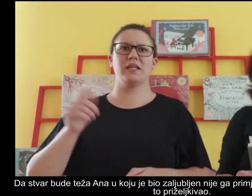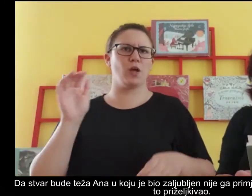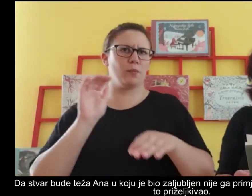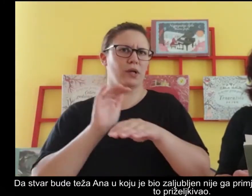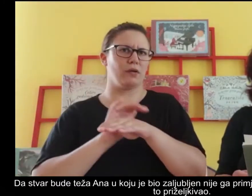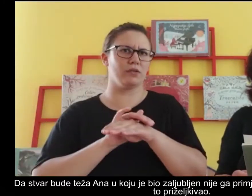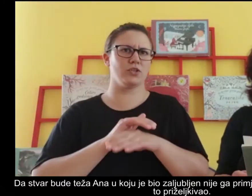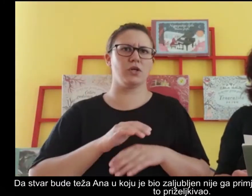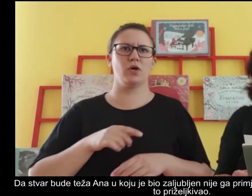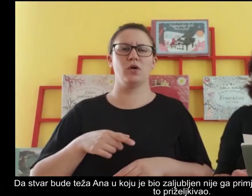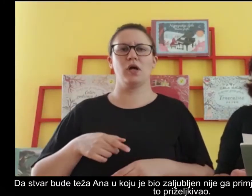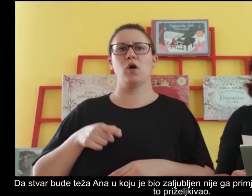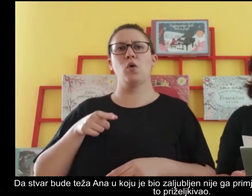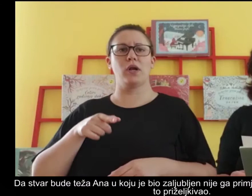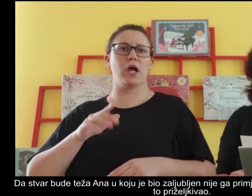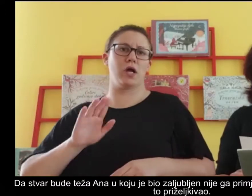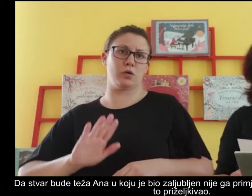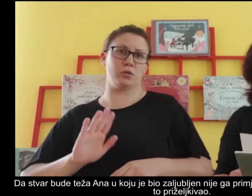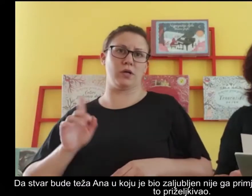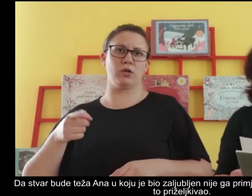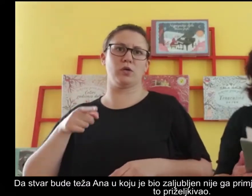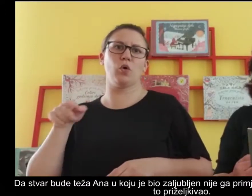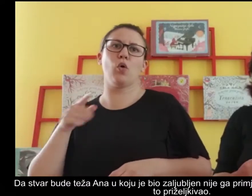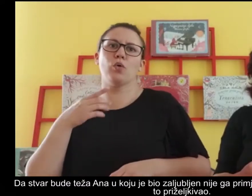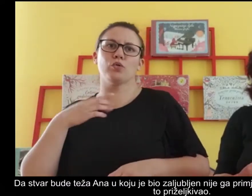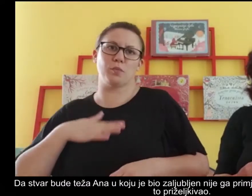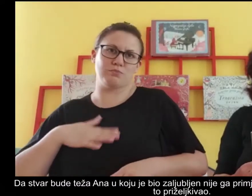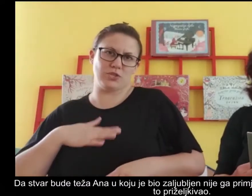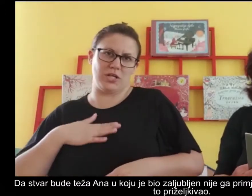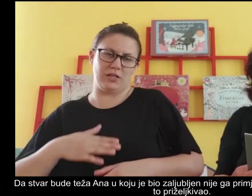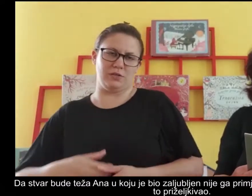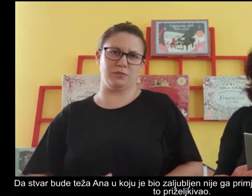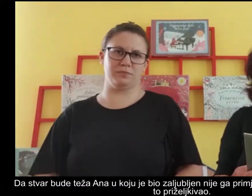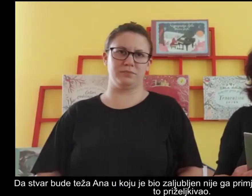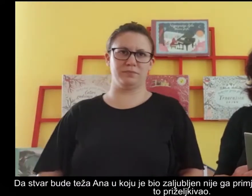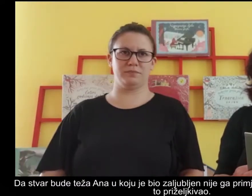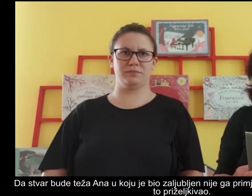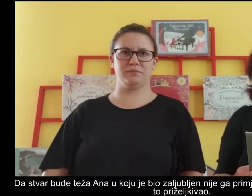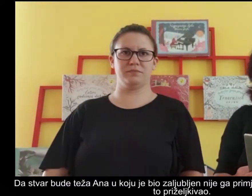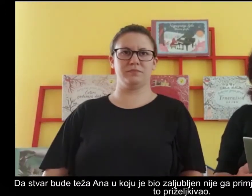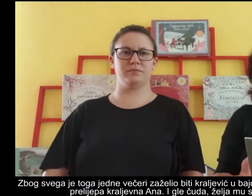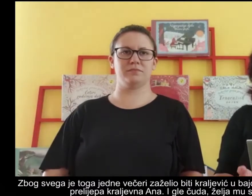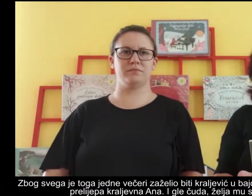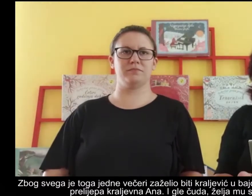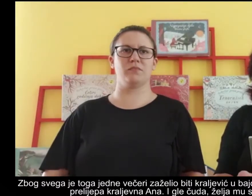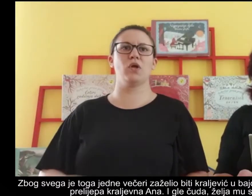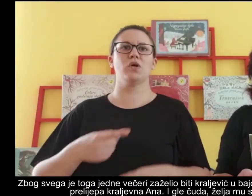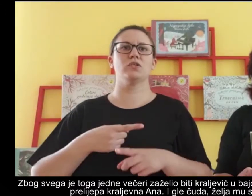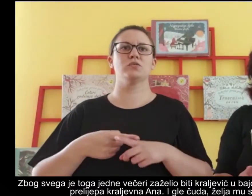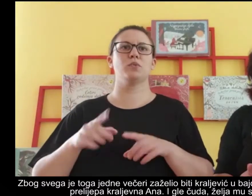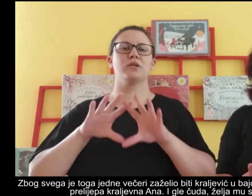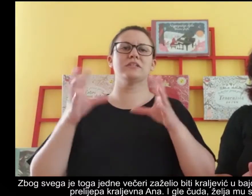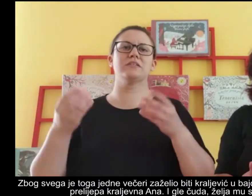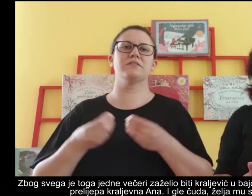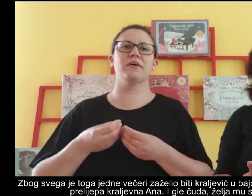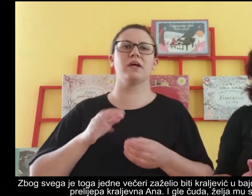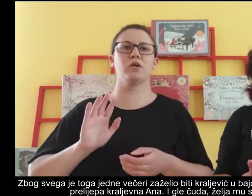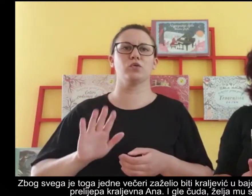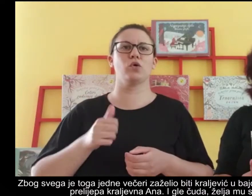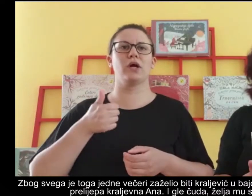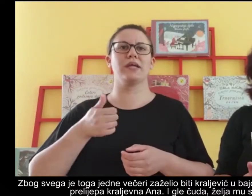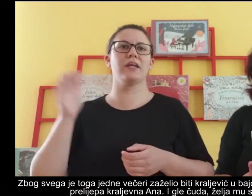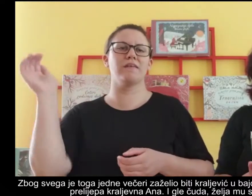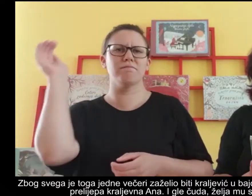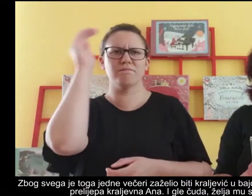ga primjećivala onako kako je on to priželjkivao. Zbog svega je toga